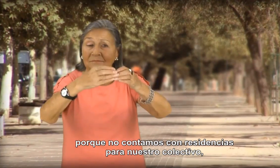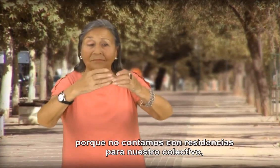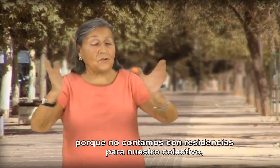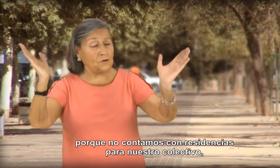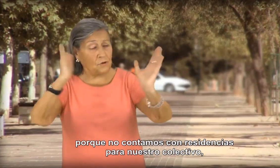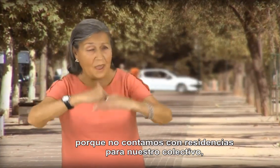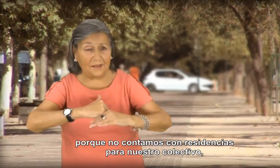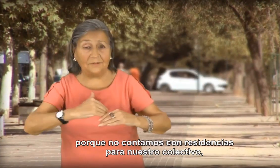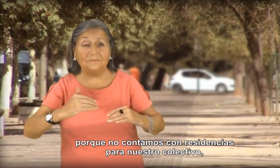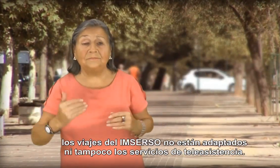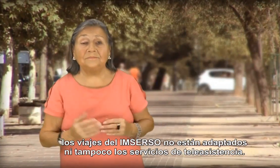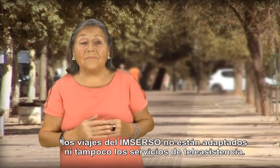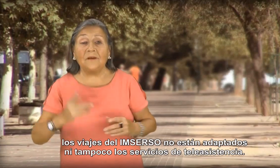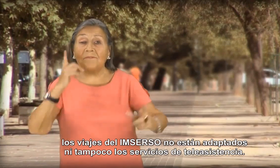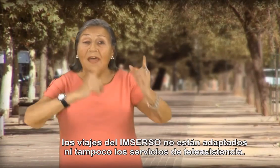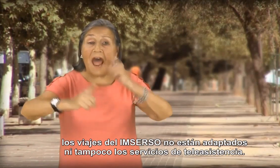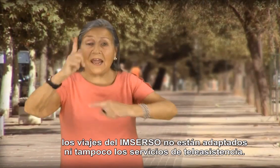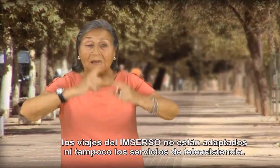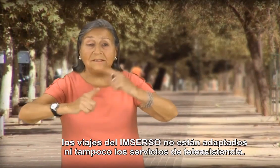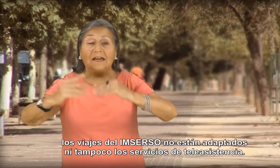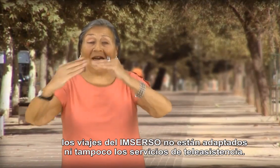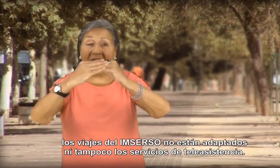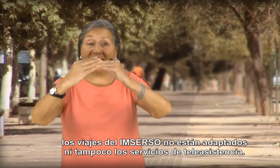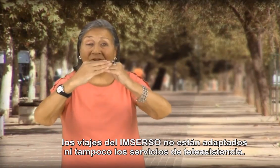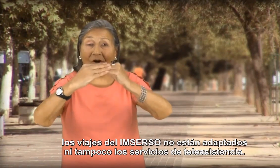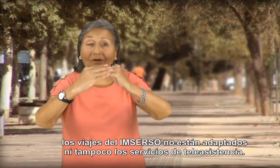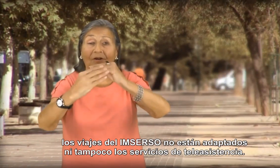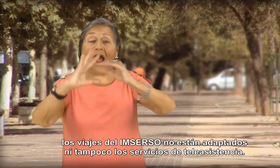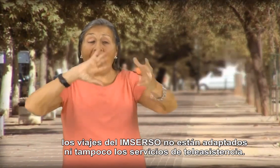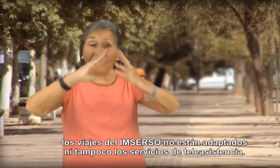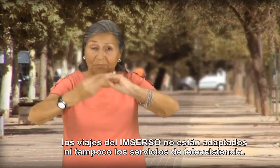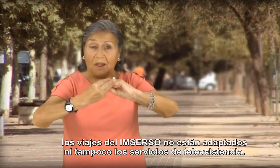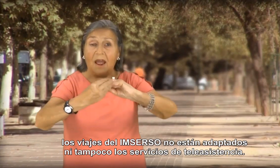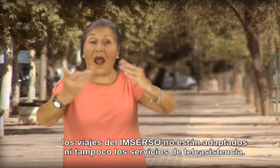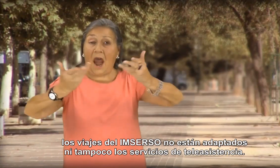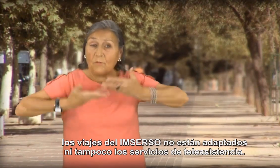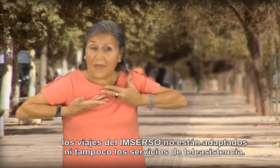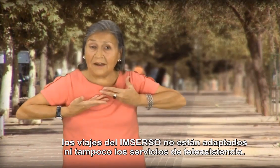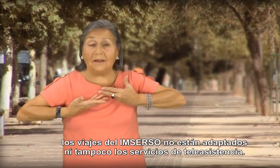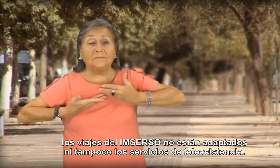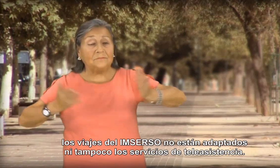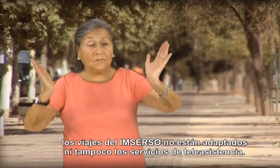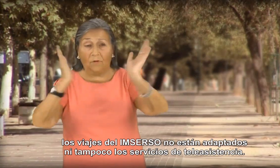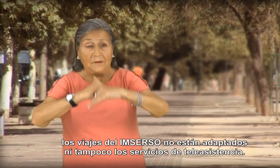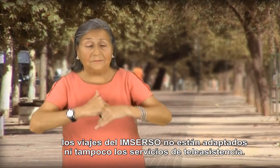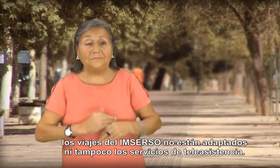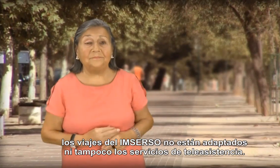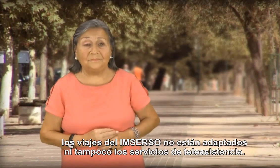Los viajes del INSERSO no están adaptados, ni tampoco los servicios de